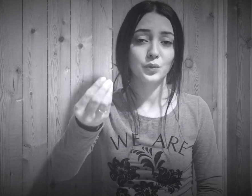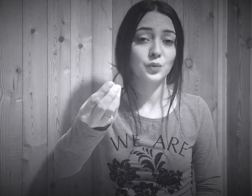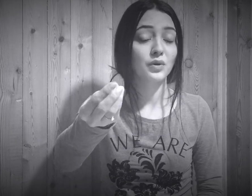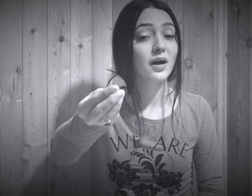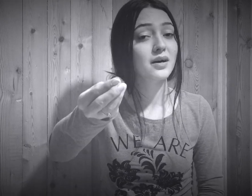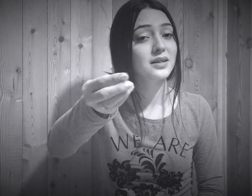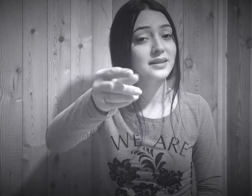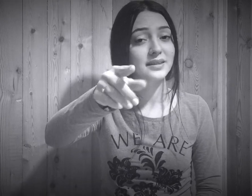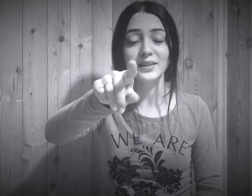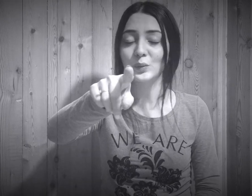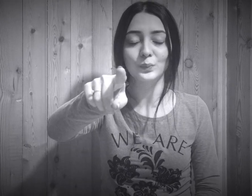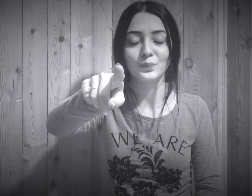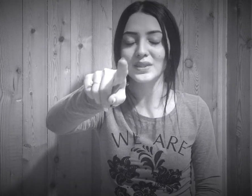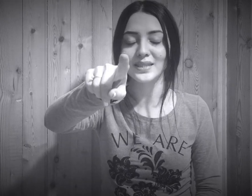verdiğimsin